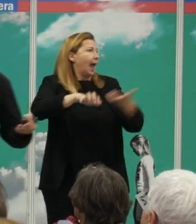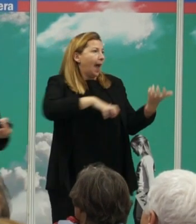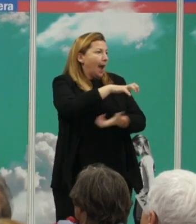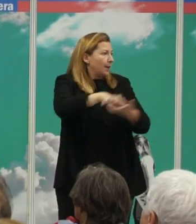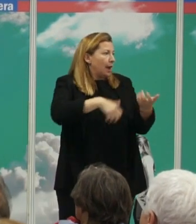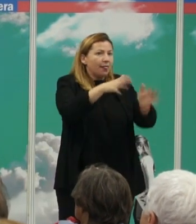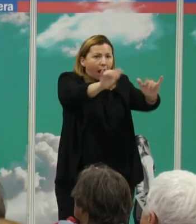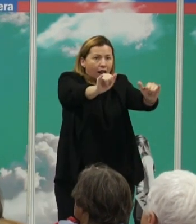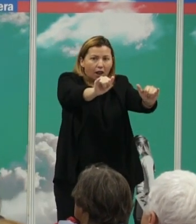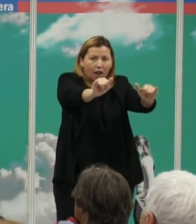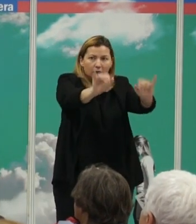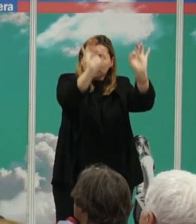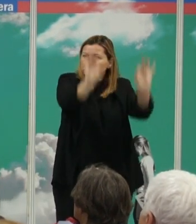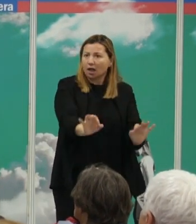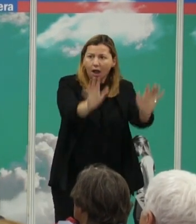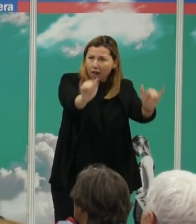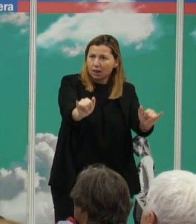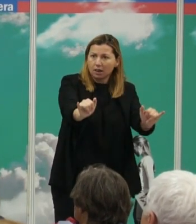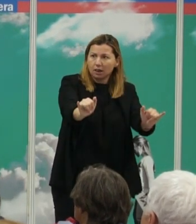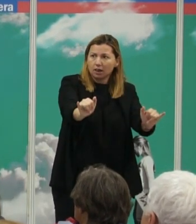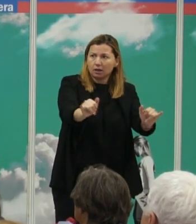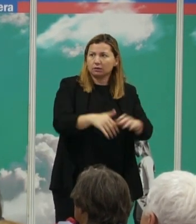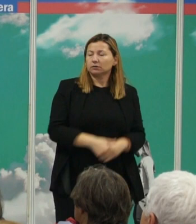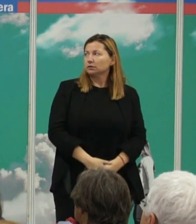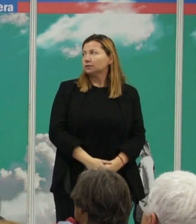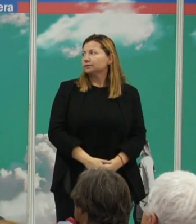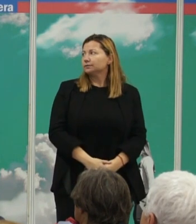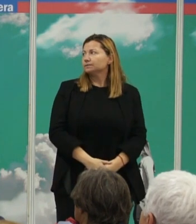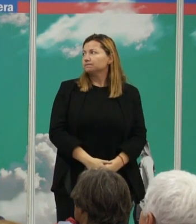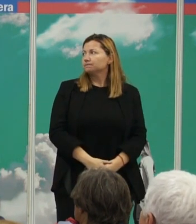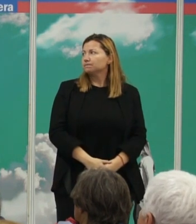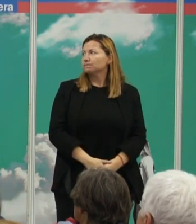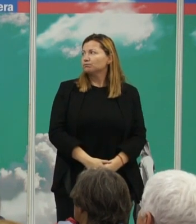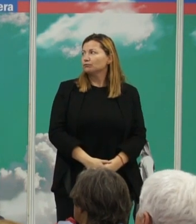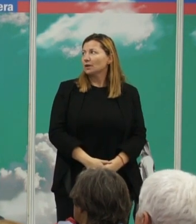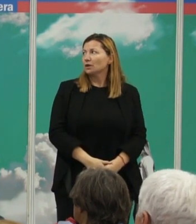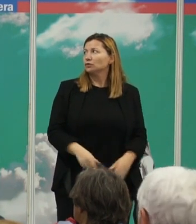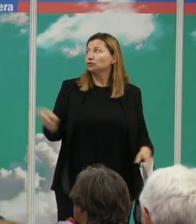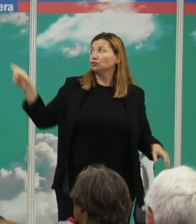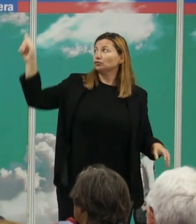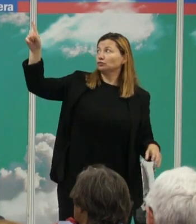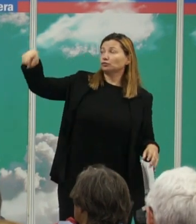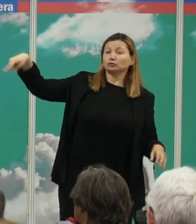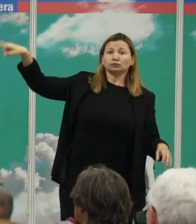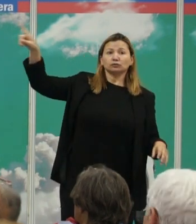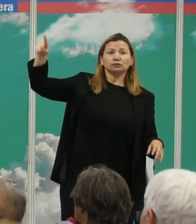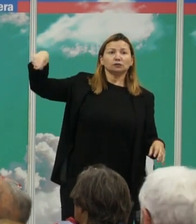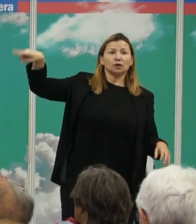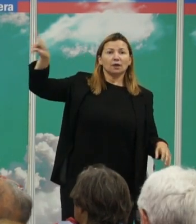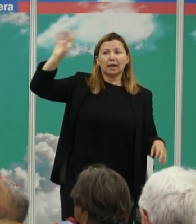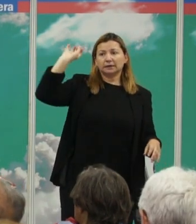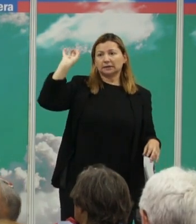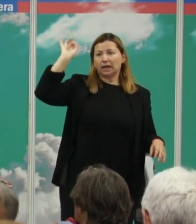es algo que está ahí la violencia hacia los con específicos. con todas estas ideas las ideas más teóricas y estas